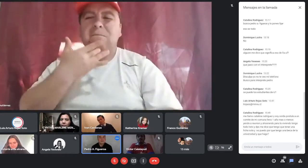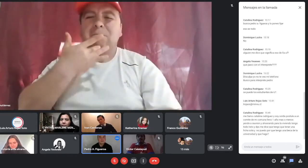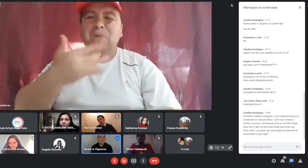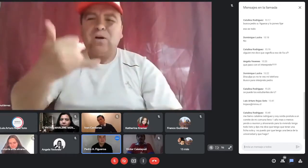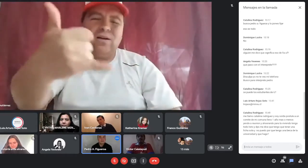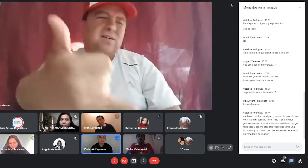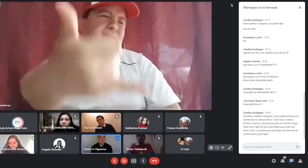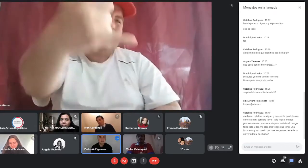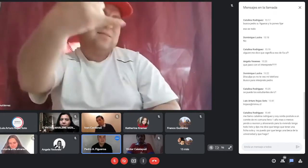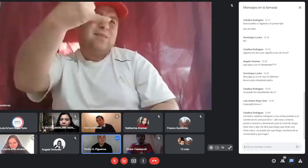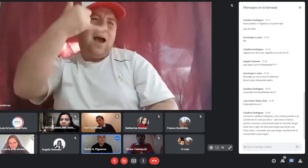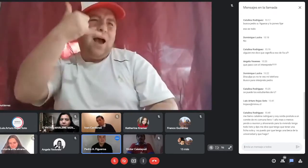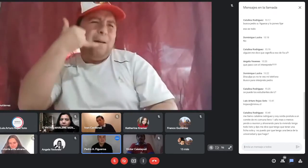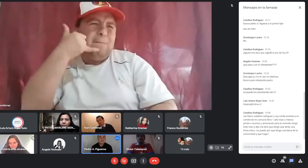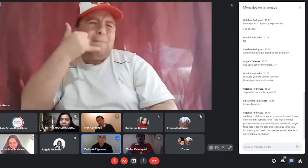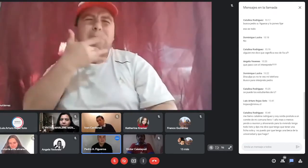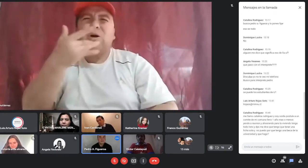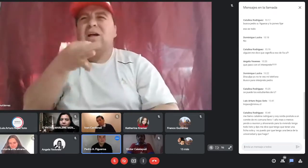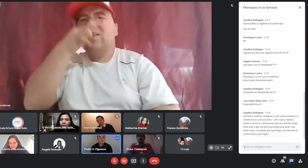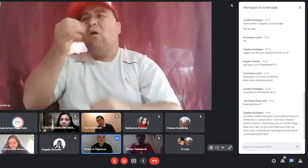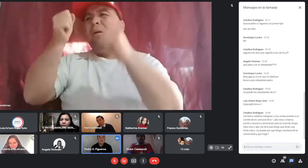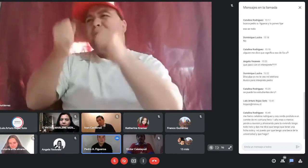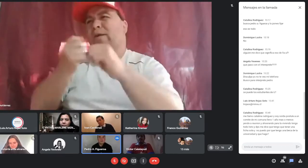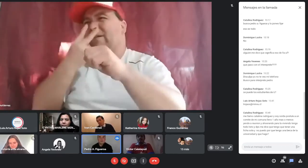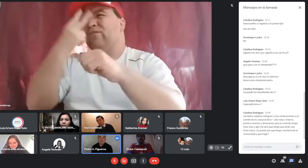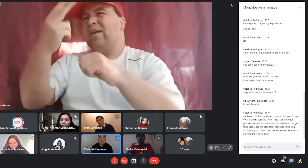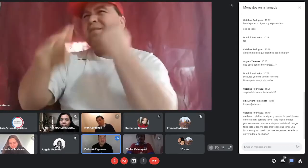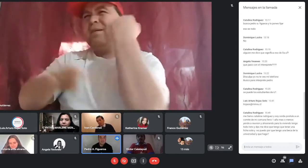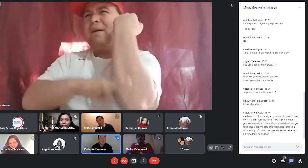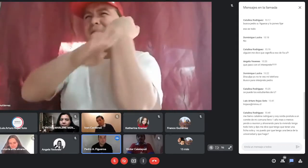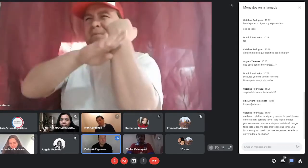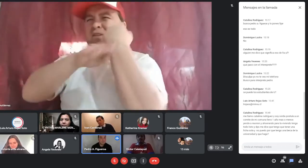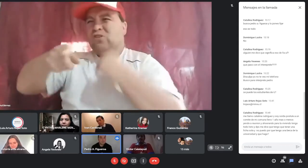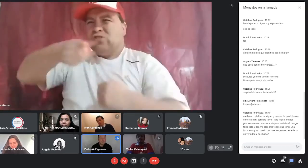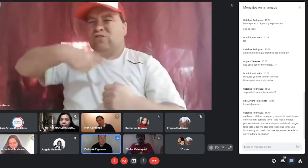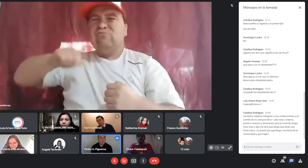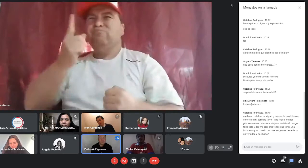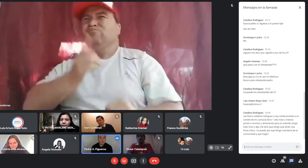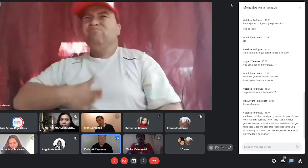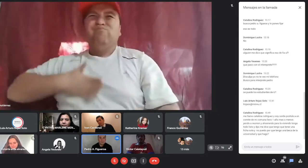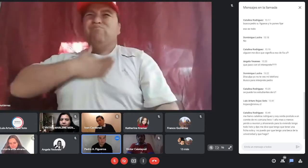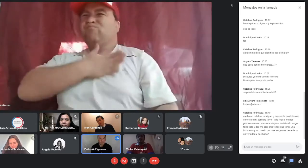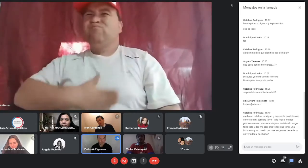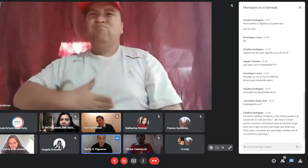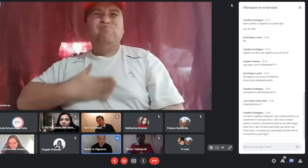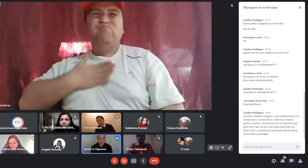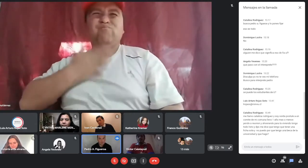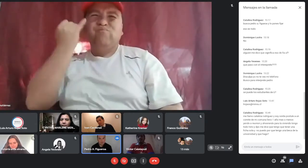nos dicen que hay que ir pero yo no entiendo por qué nos llaman si nosotros no